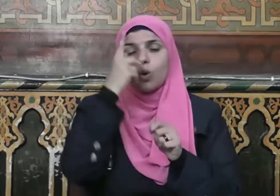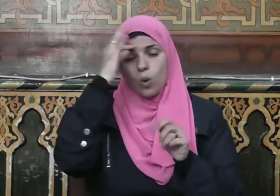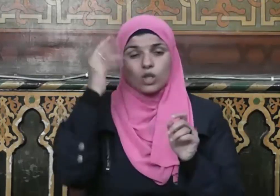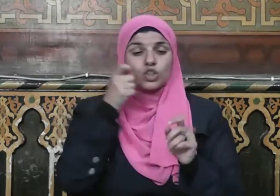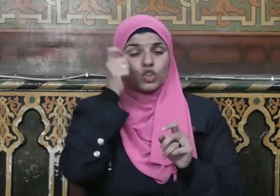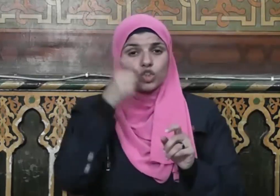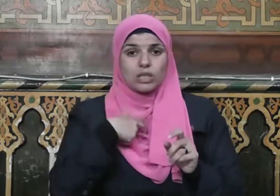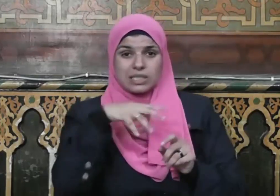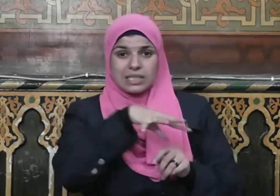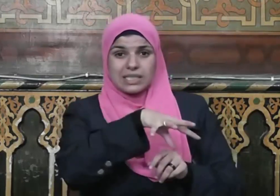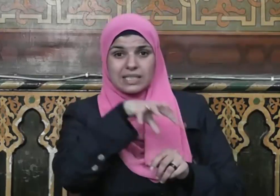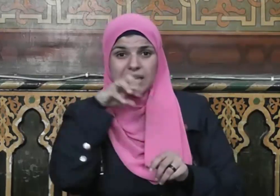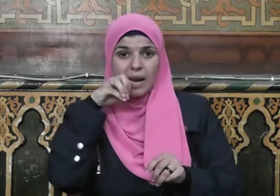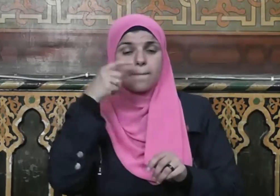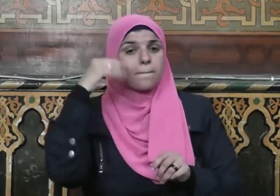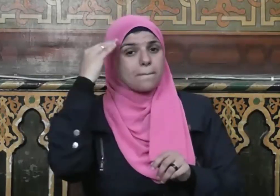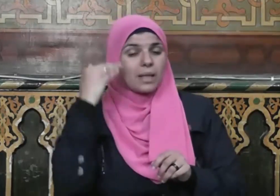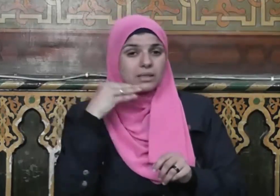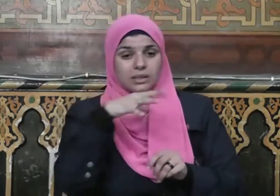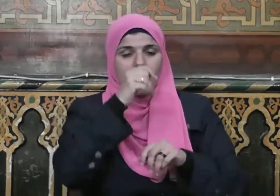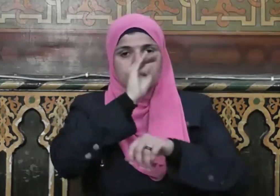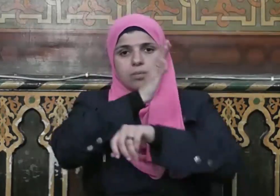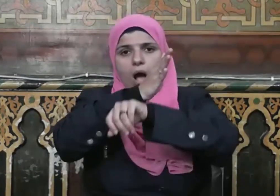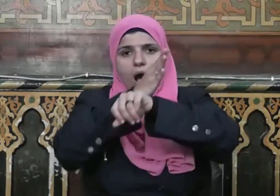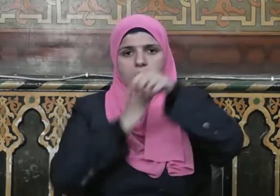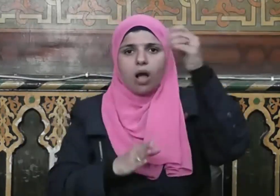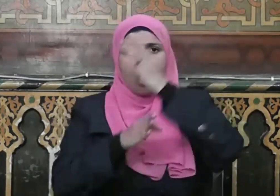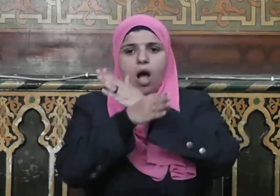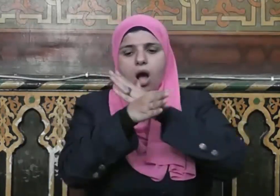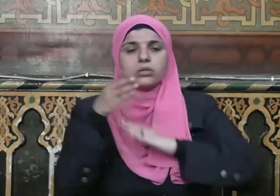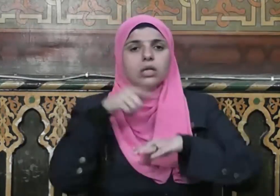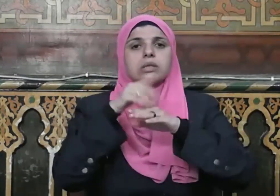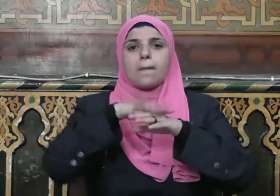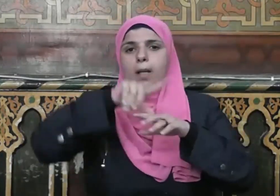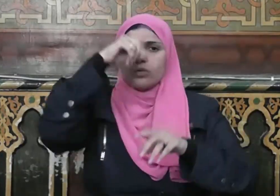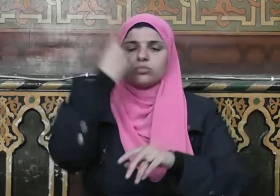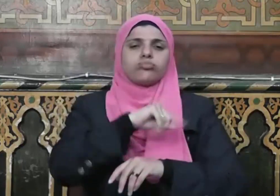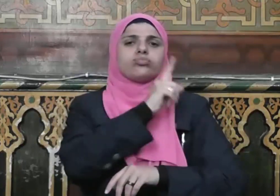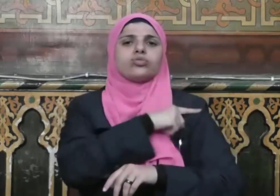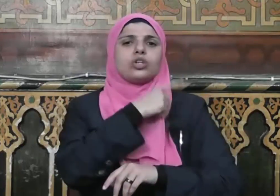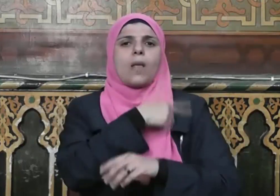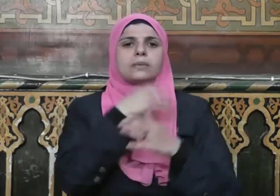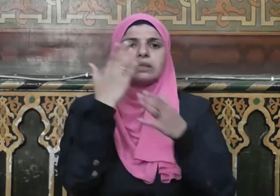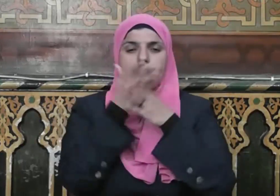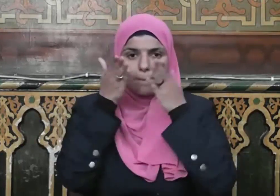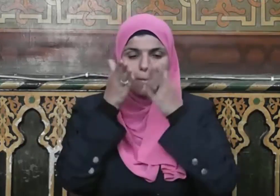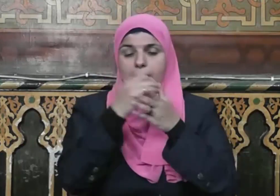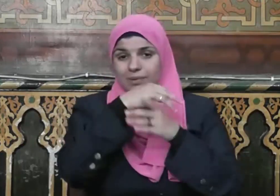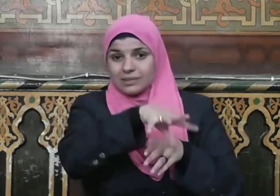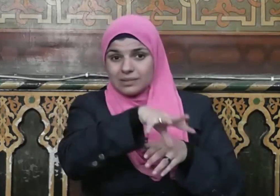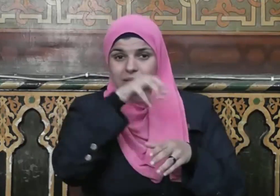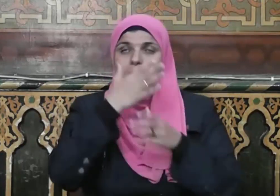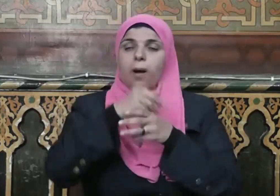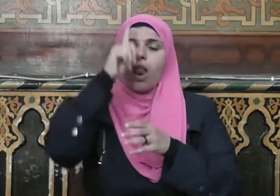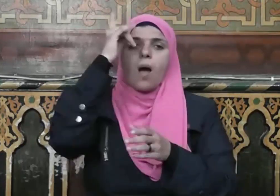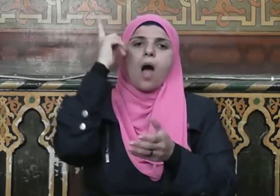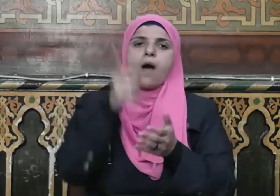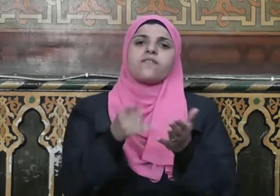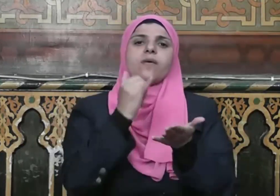سبحانه والسارقة فاقطعوا أيديهما جزاء بما كسبا نكالا من